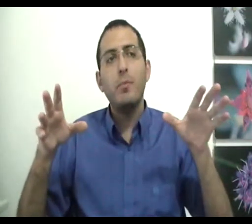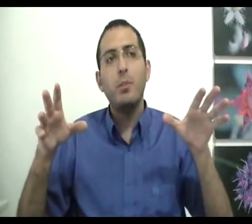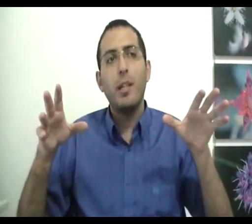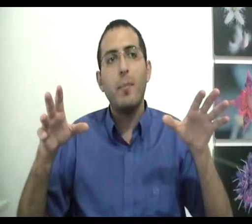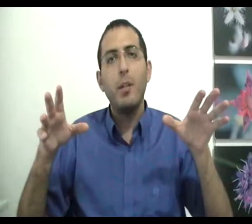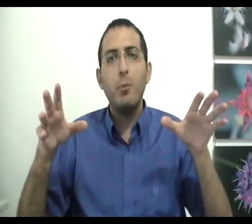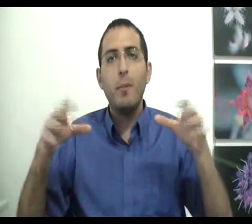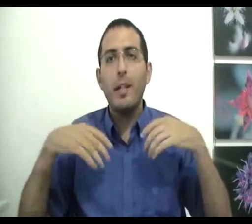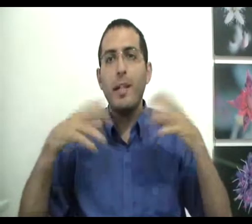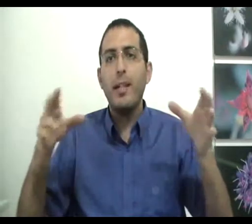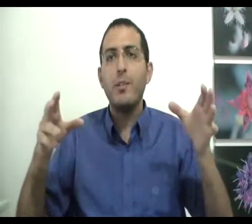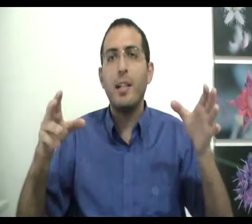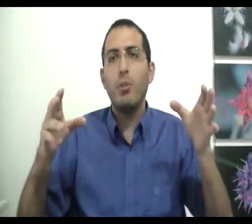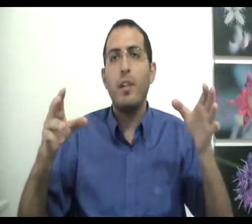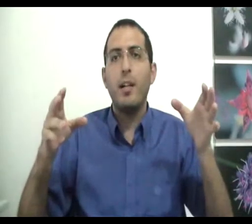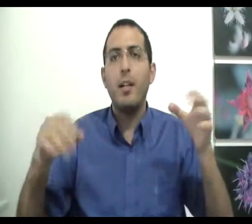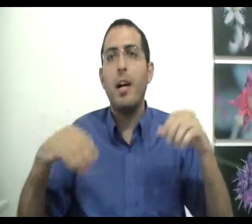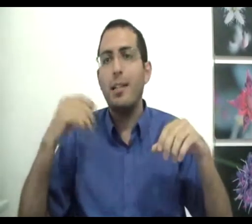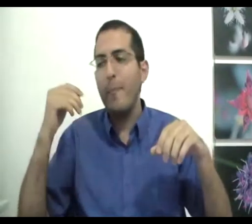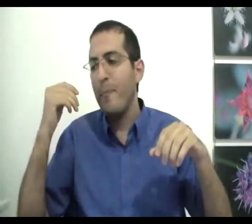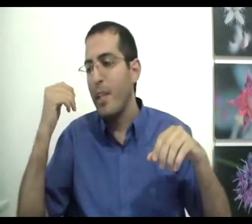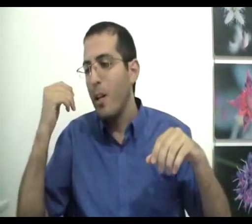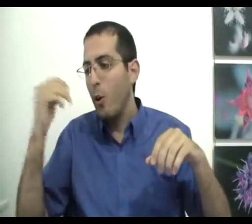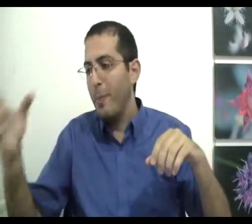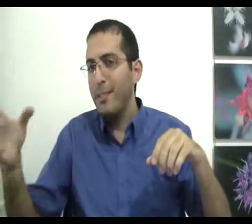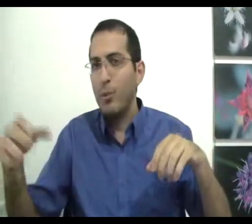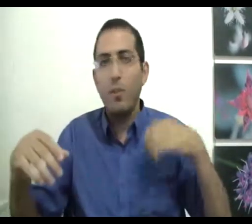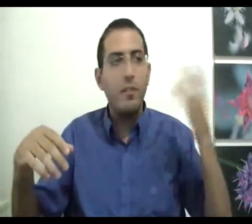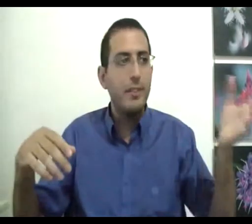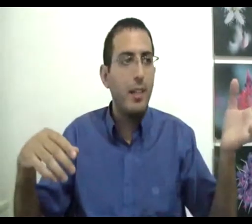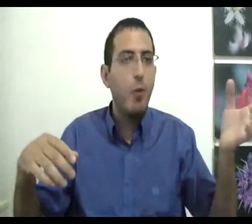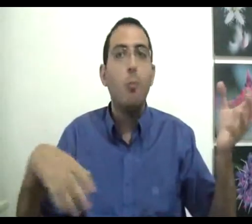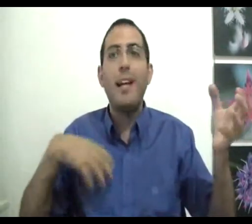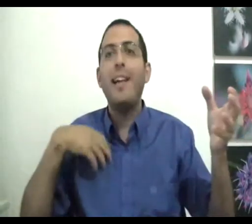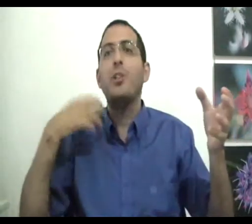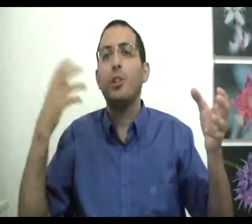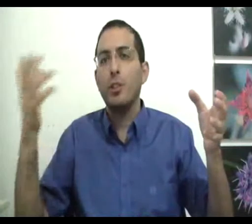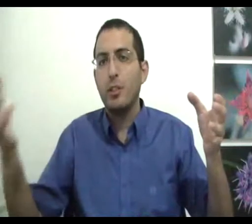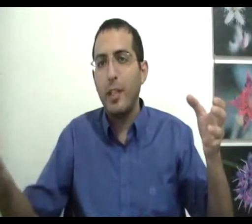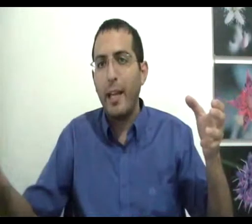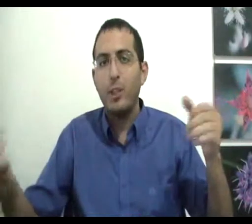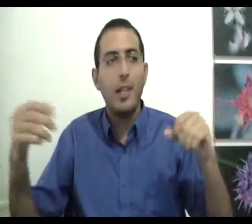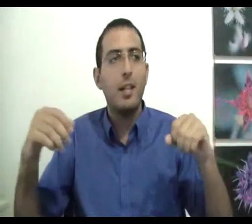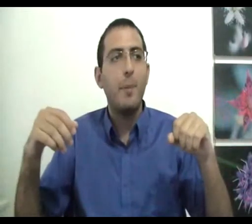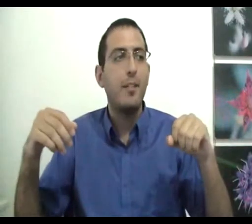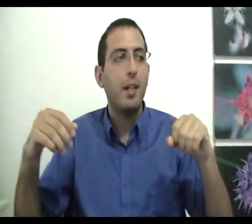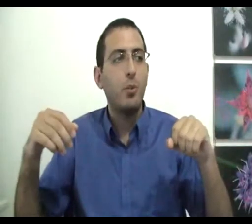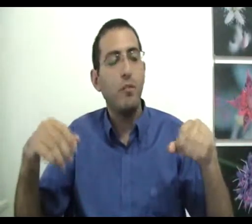מוזרים? לדוגמה בוא נגיד ניקח את נושא הטוב והרע האדם אומר זה טוב וזה רע הוא מרגיש רגש אחד כלפי הדבר הטוב